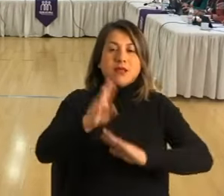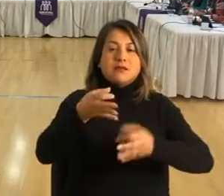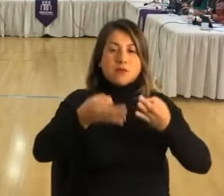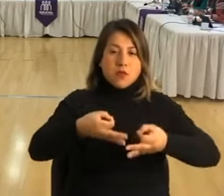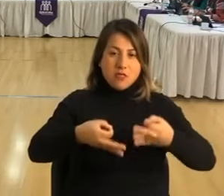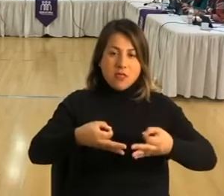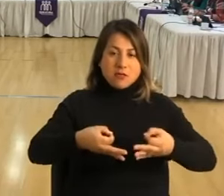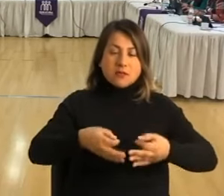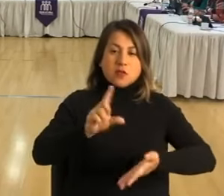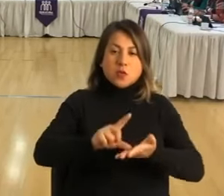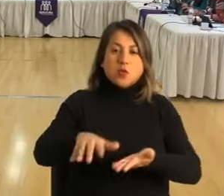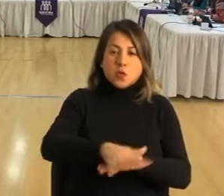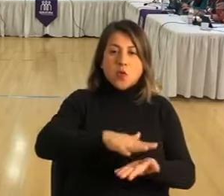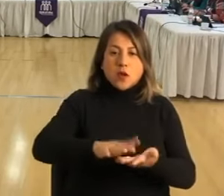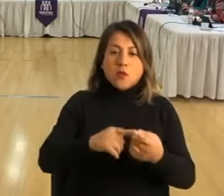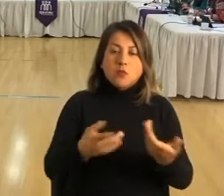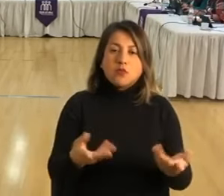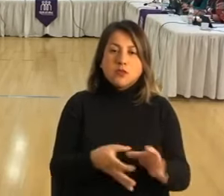nuestros territorios.